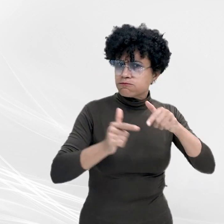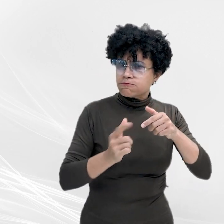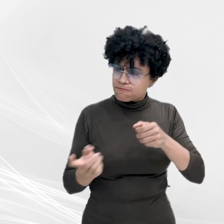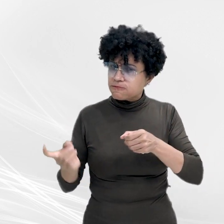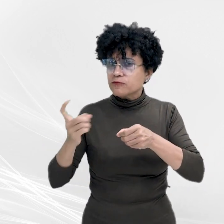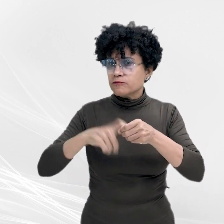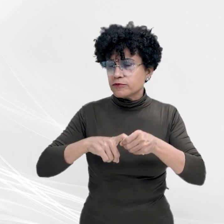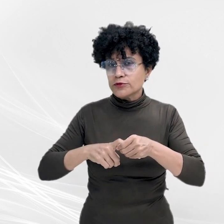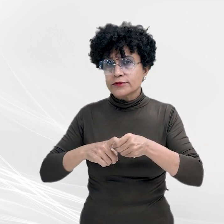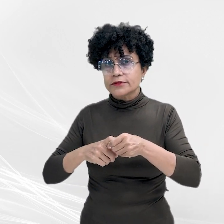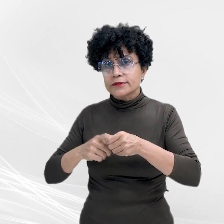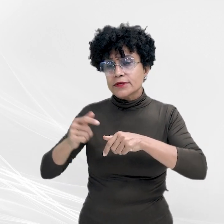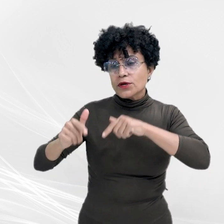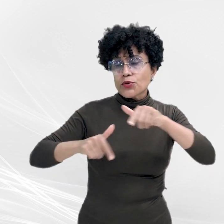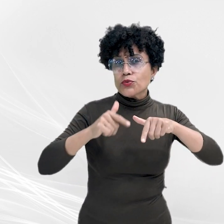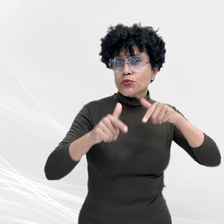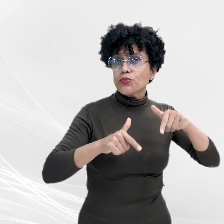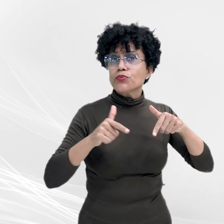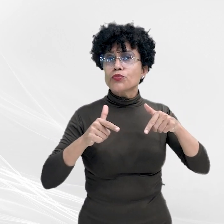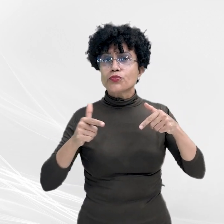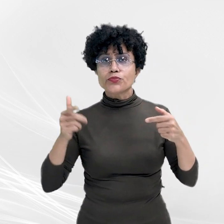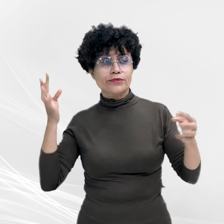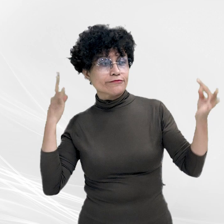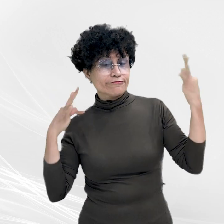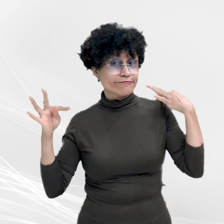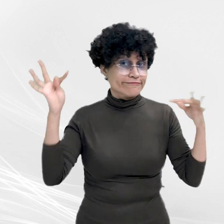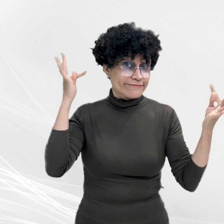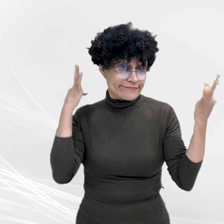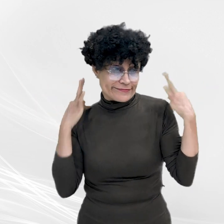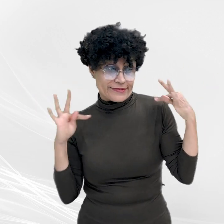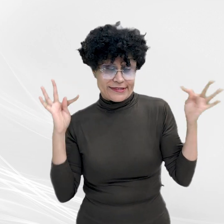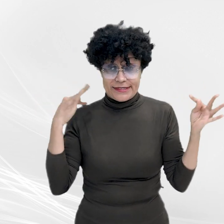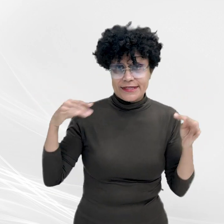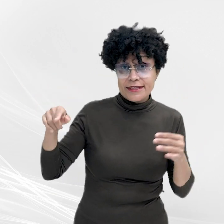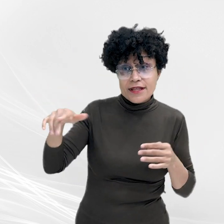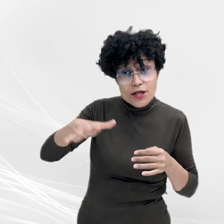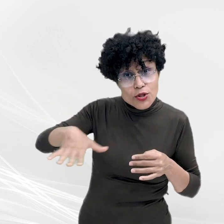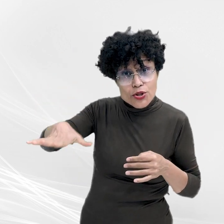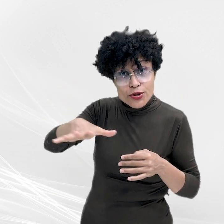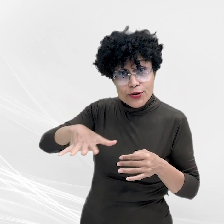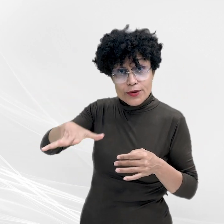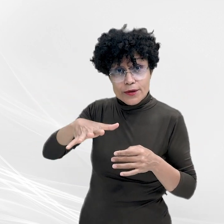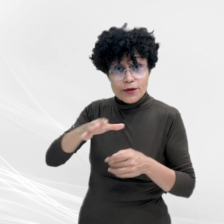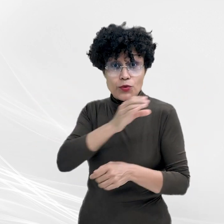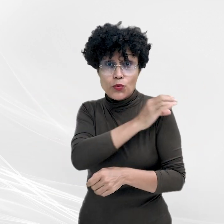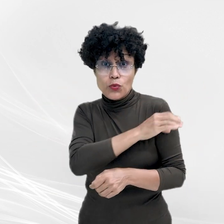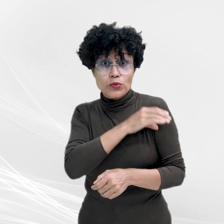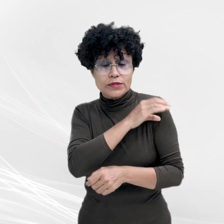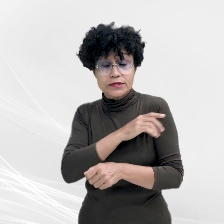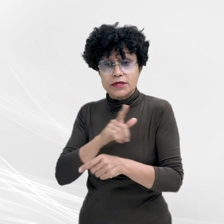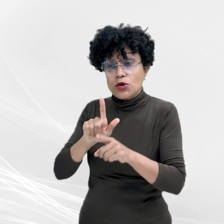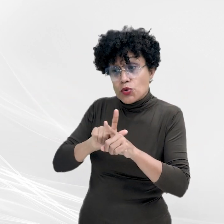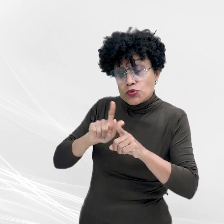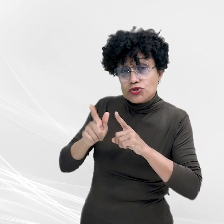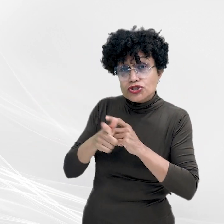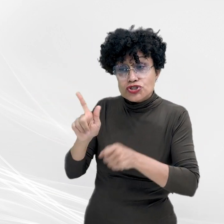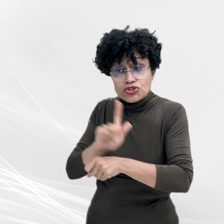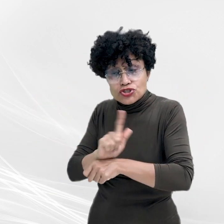a retomada da atividade turística na região, porque é justamente o papel do Conselho gerenciar o parque. Fecha